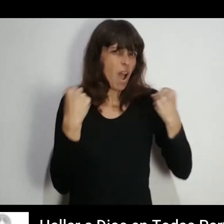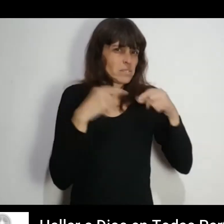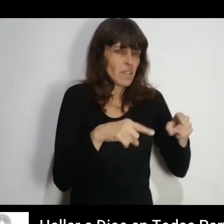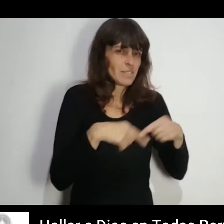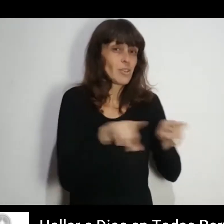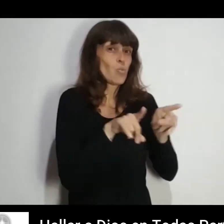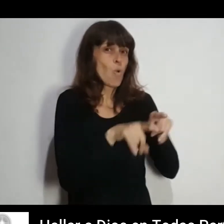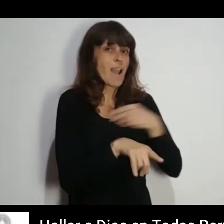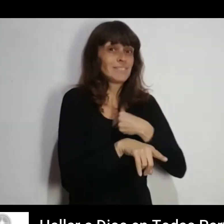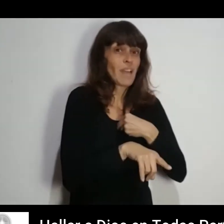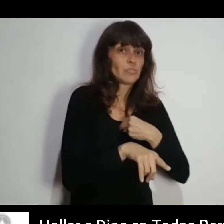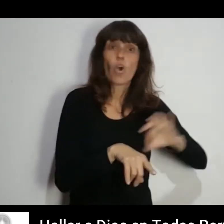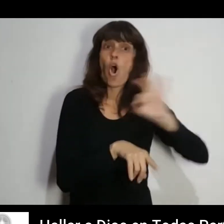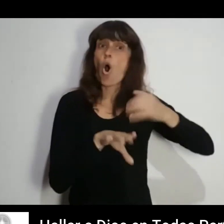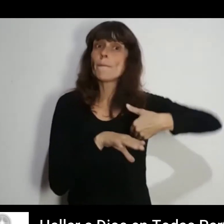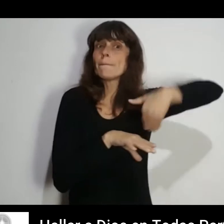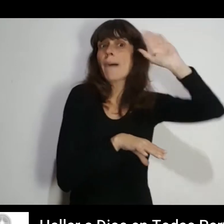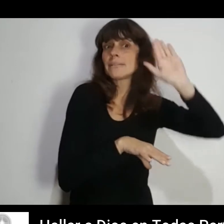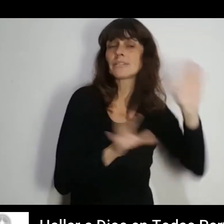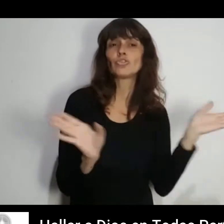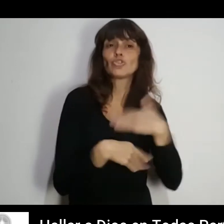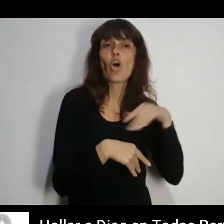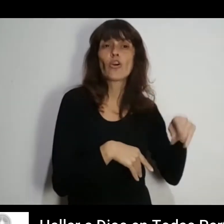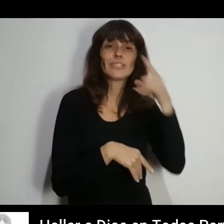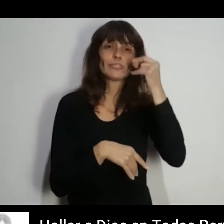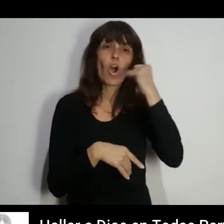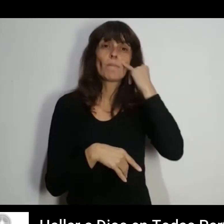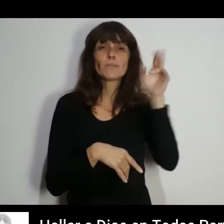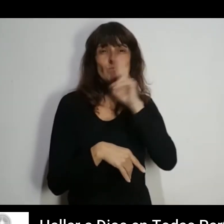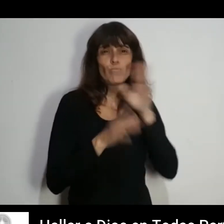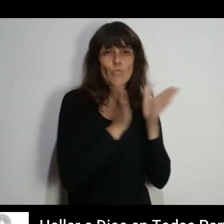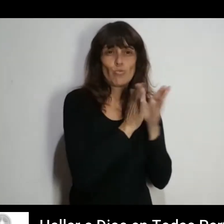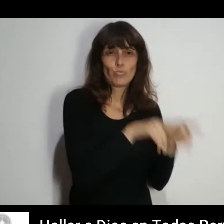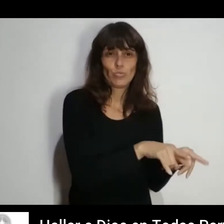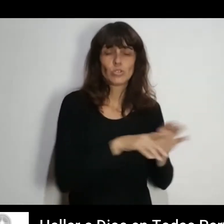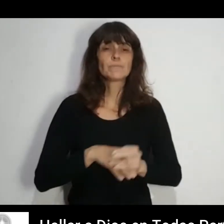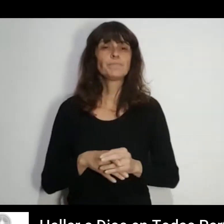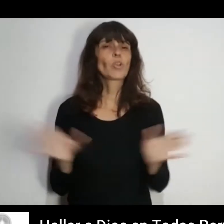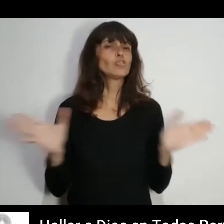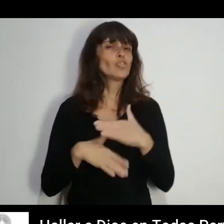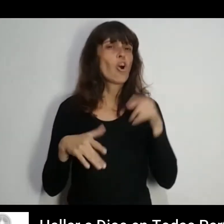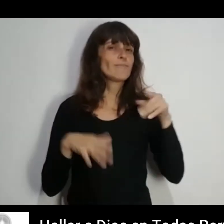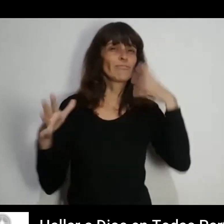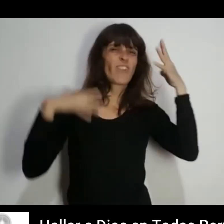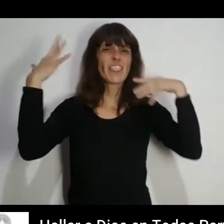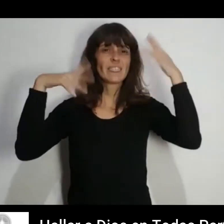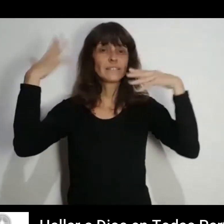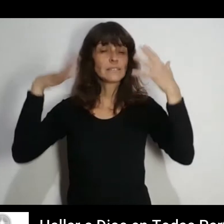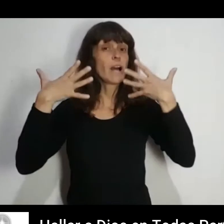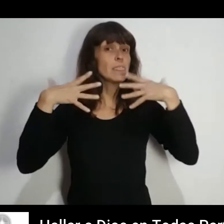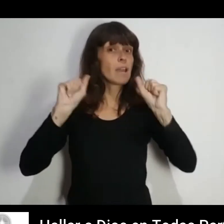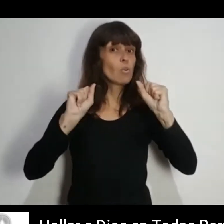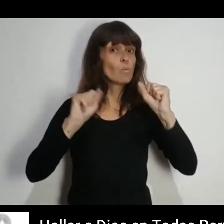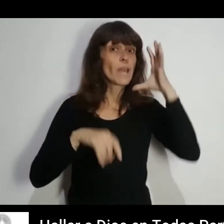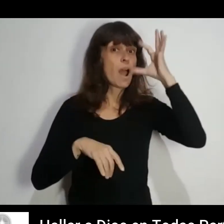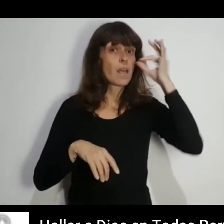los santos Y qué haría incluso más por Dios Que todos esos hombres y mujeres juntos En toda esta fantasía